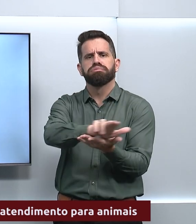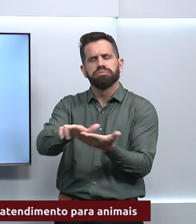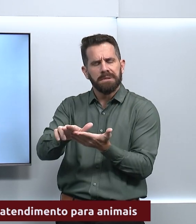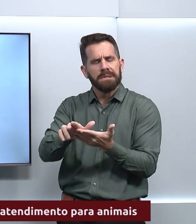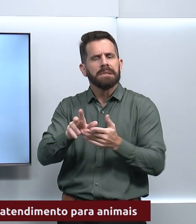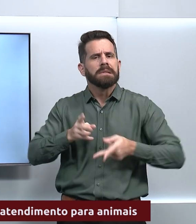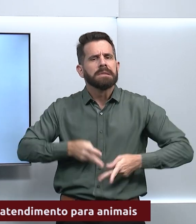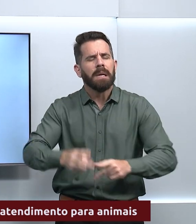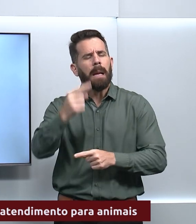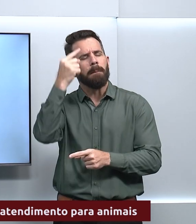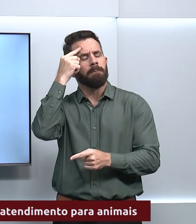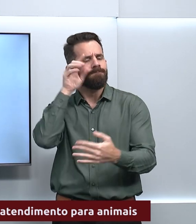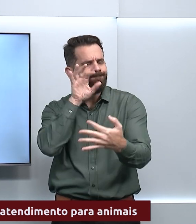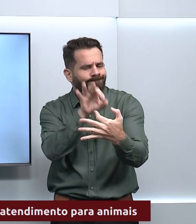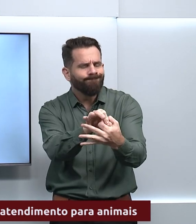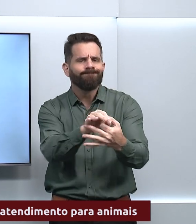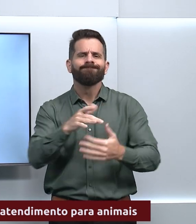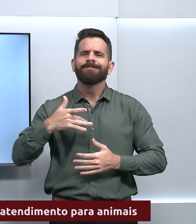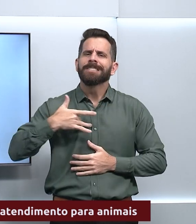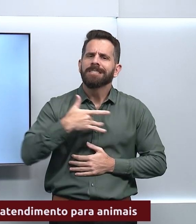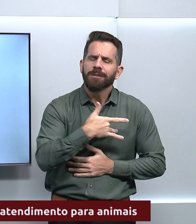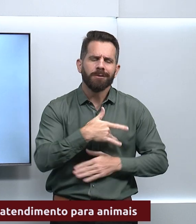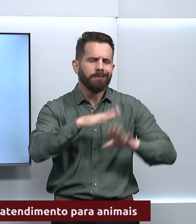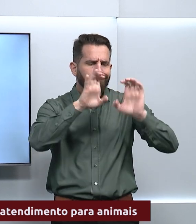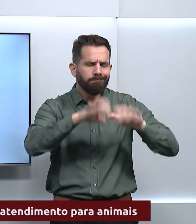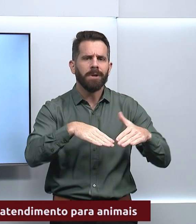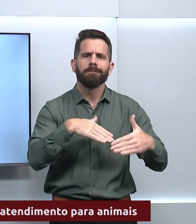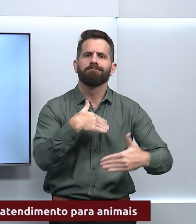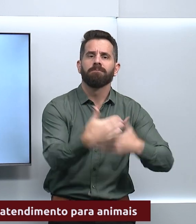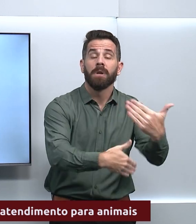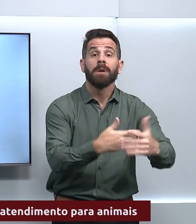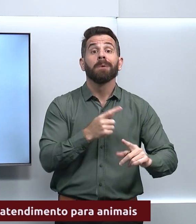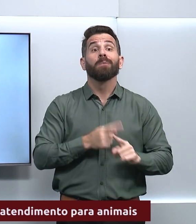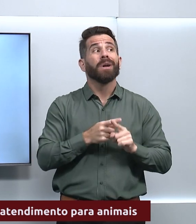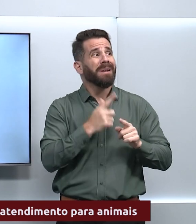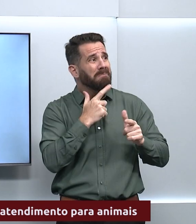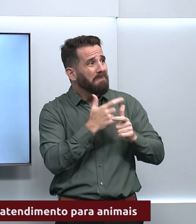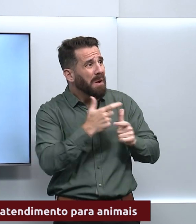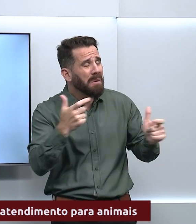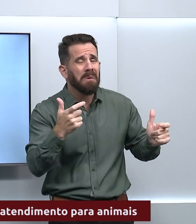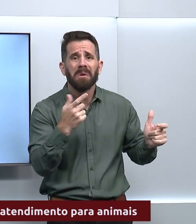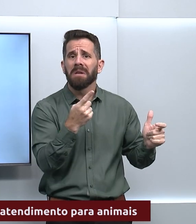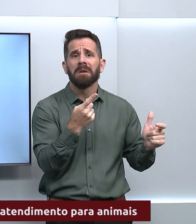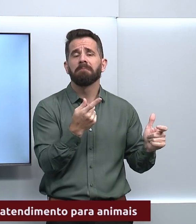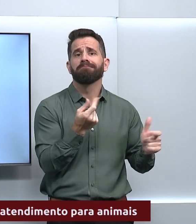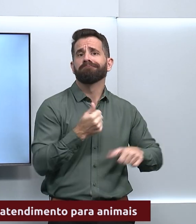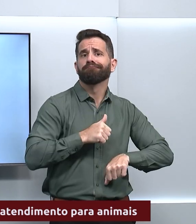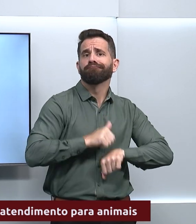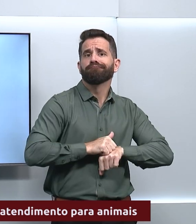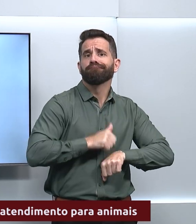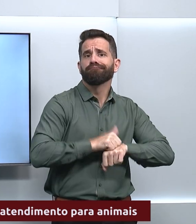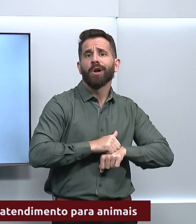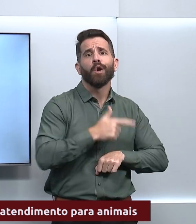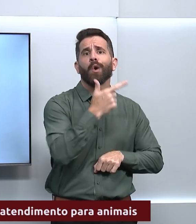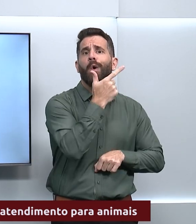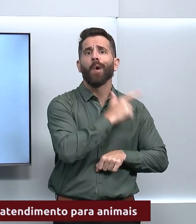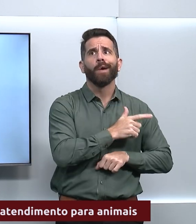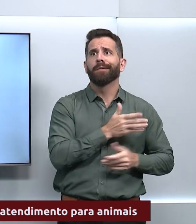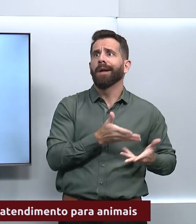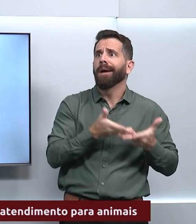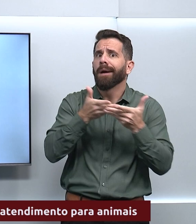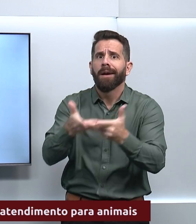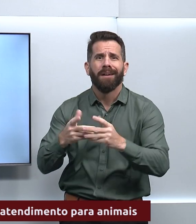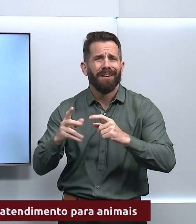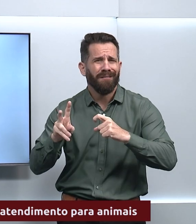animal, uma vez que muitas pessoas não têm condições de estar levando seus animais a uma consulta